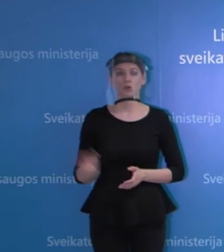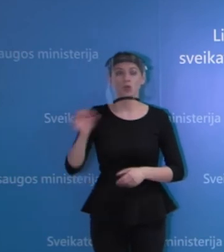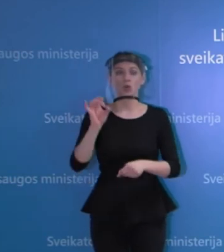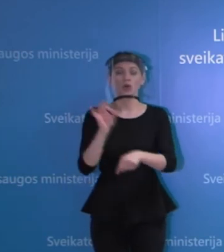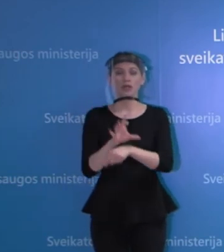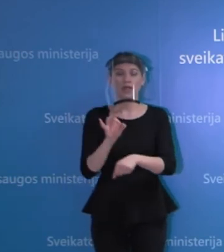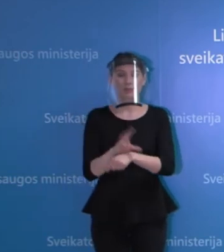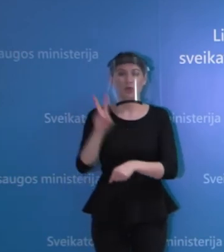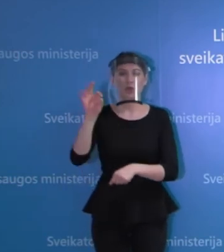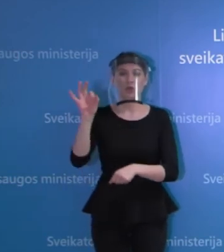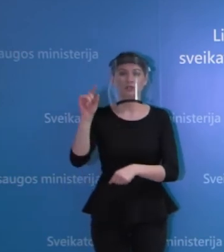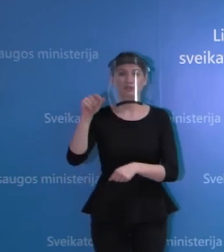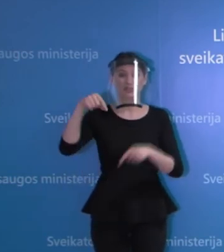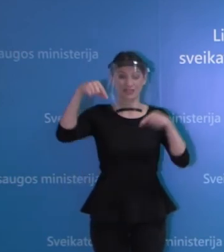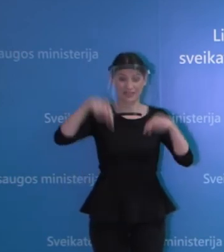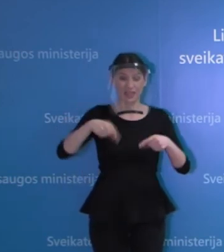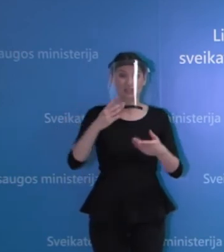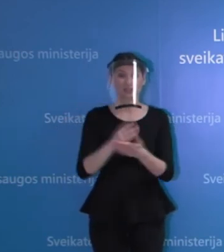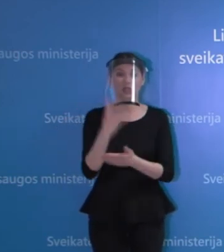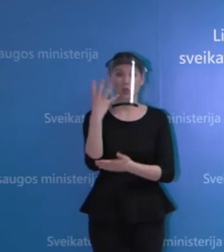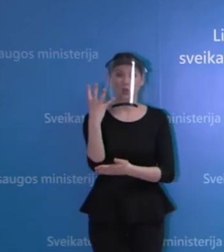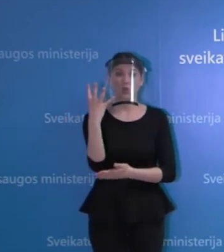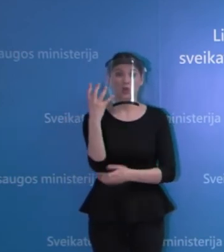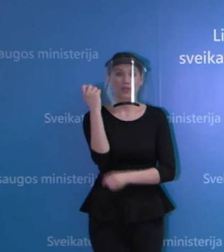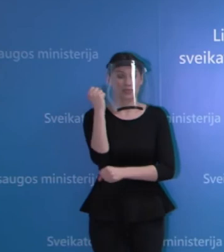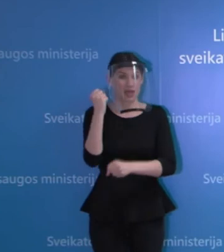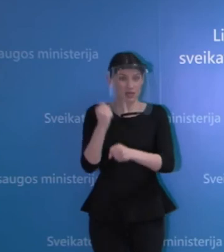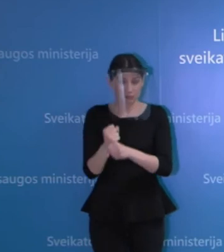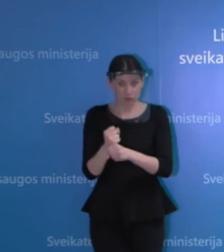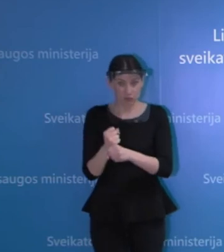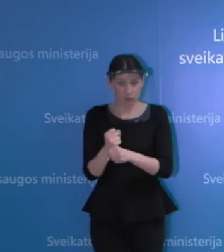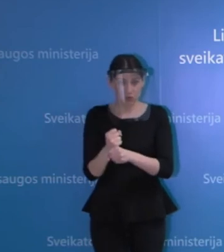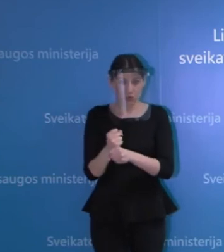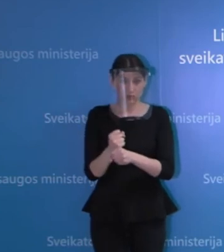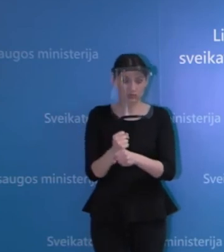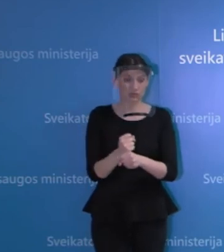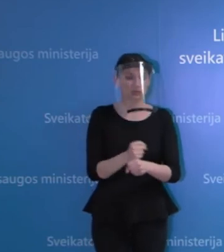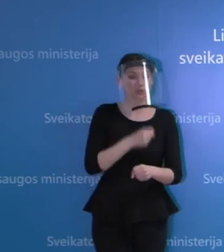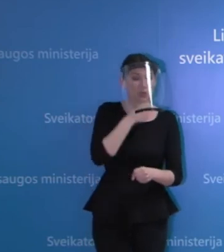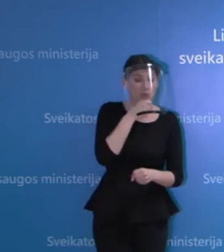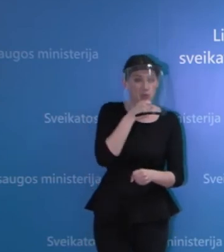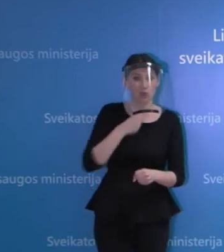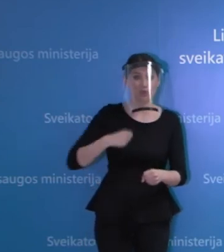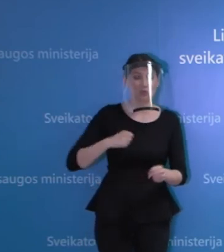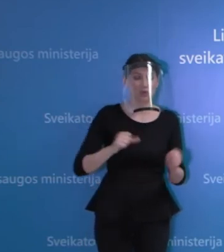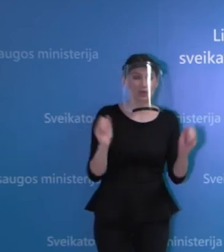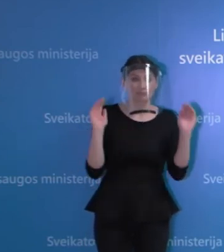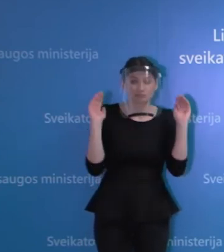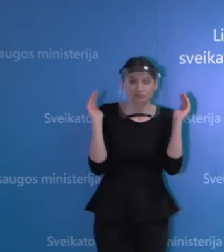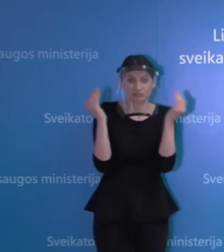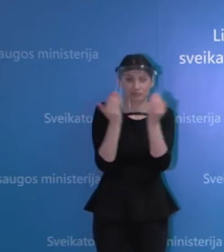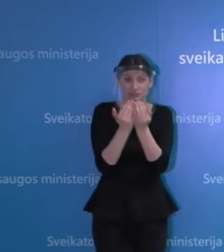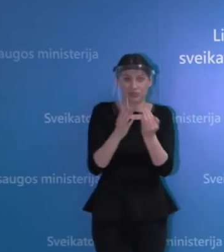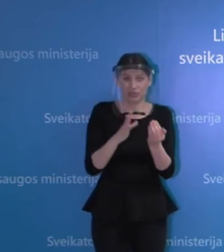Klaibėdos hospiso, kodėl dabar ten dirbantys keturi darbuotojai negali kartu izoliuoti su visais globotiniais ir juos prižiūrėti tiesiog vietoje, kaip tai buvo